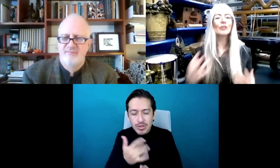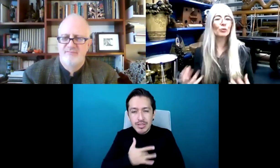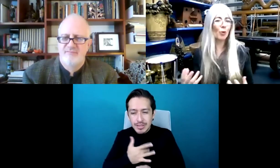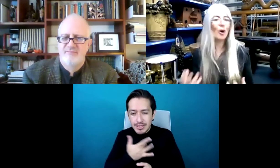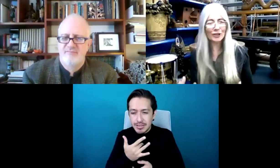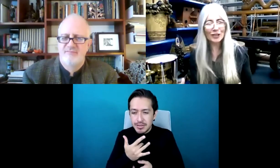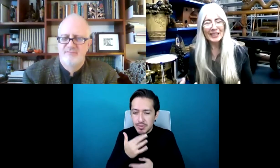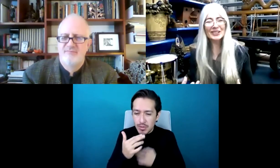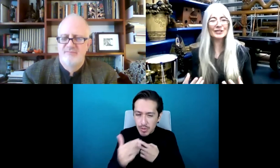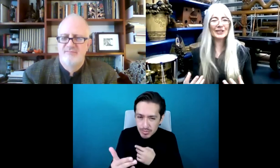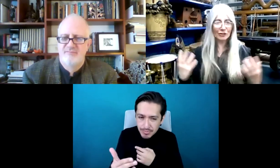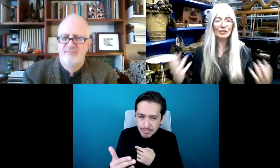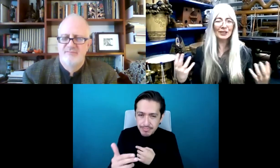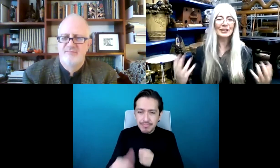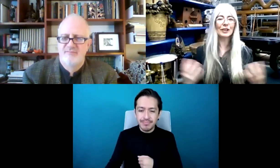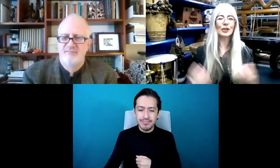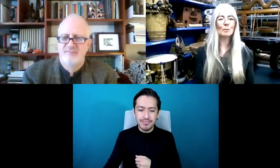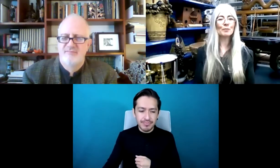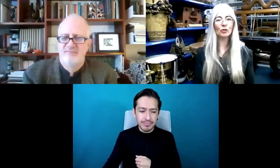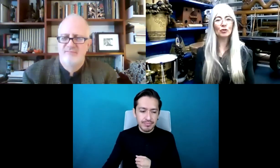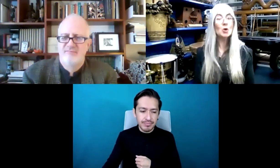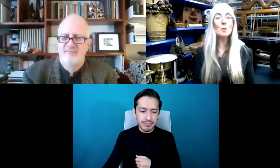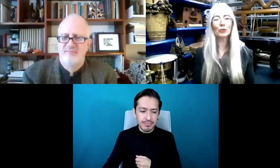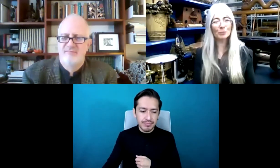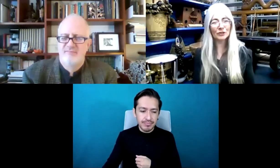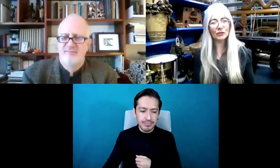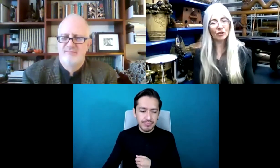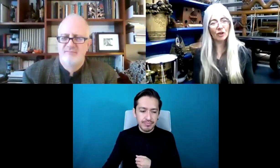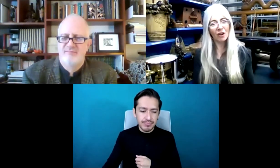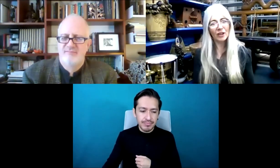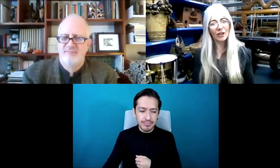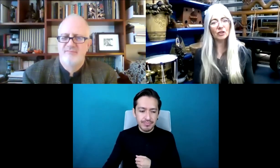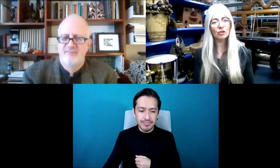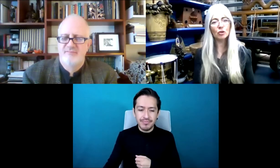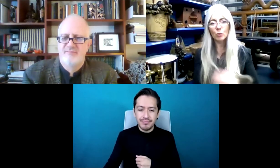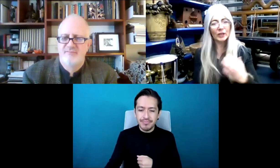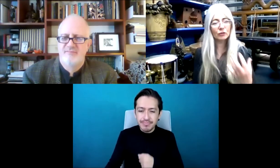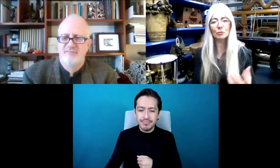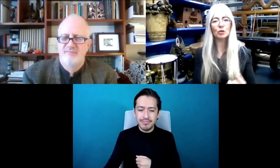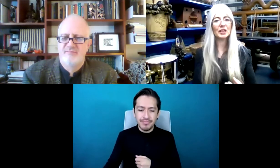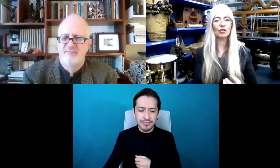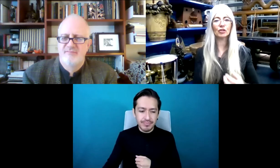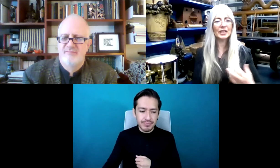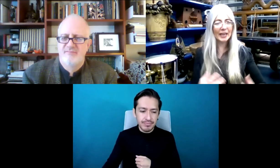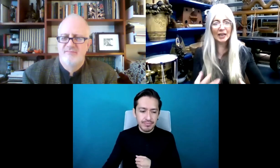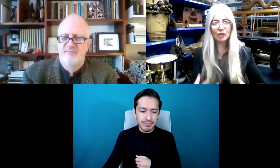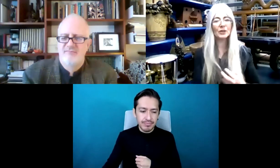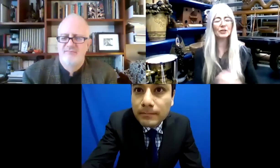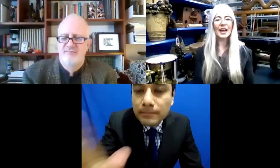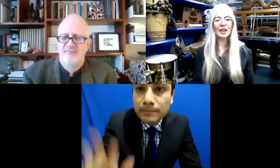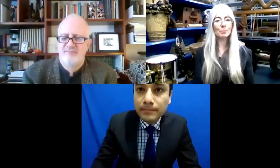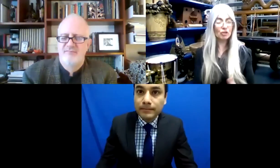involucrado ya con hacerlo funcionar que de pronto te surgen y te saltan